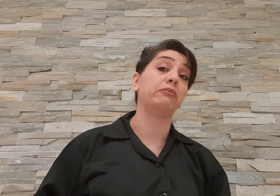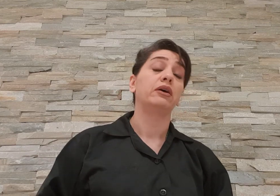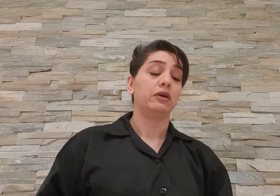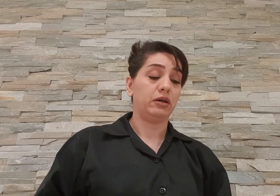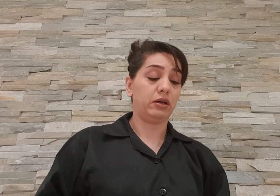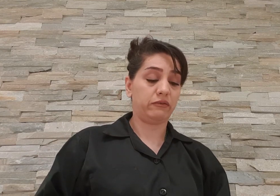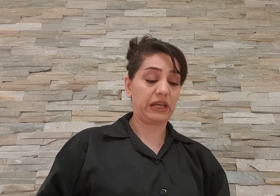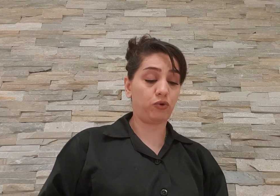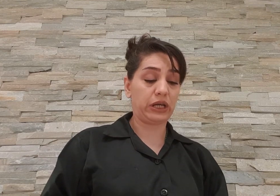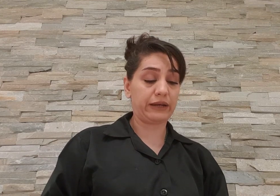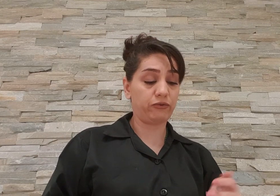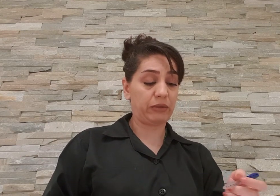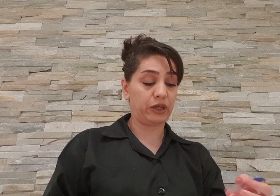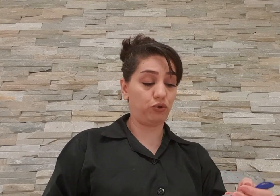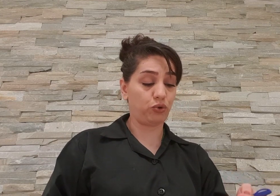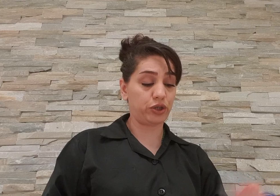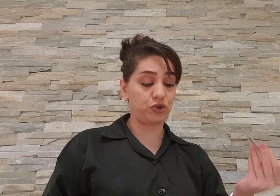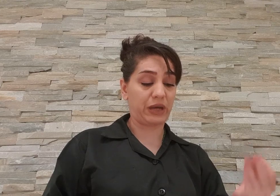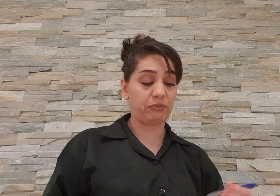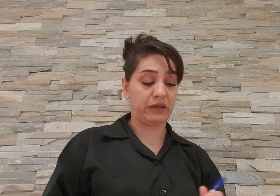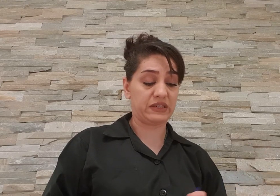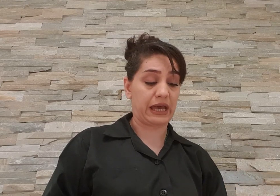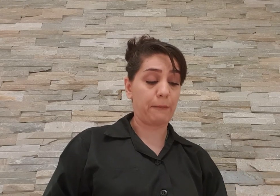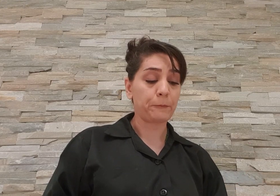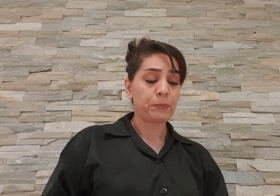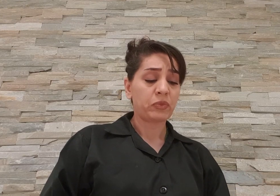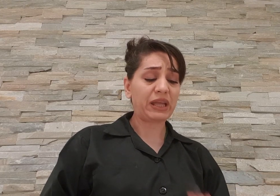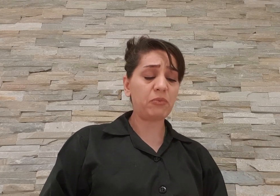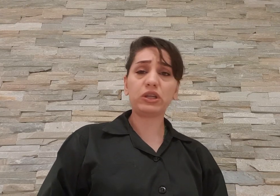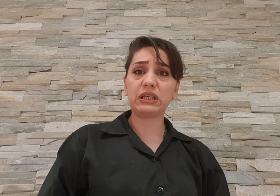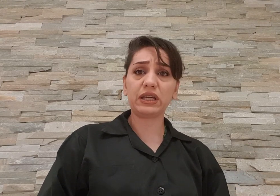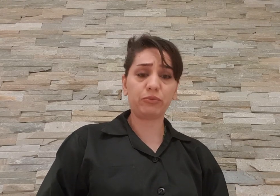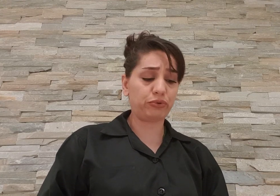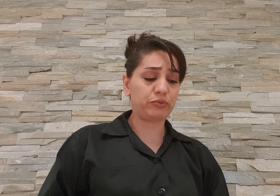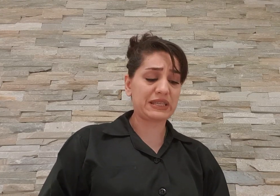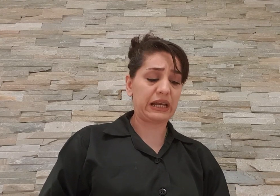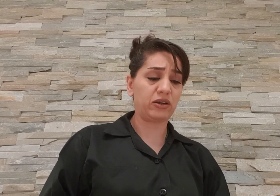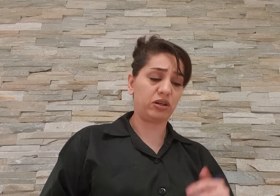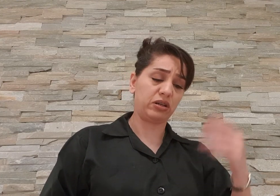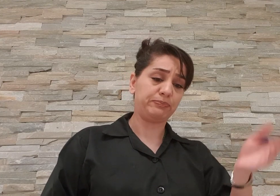ولی کلن گفتم که این نکاتش رو باید بنویسم و دیگه مورد دیگه که بود مثلا حالا